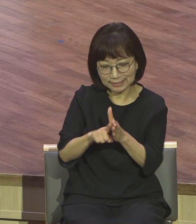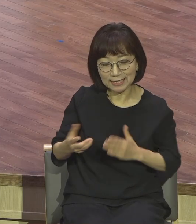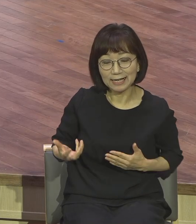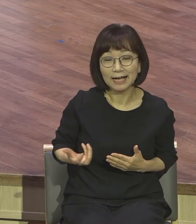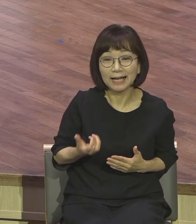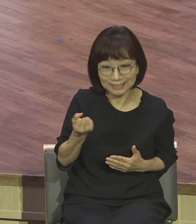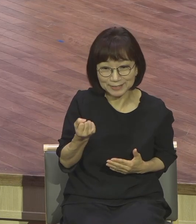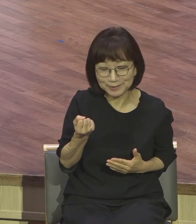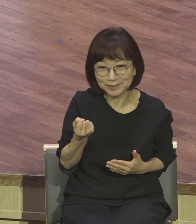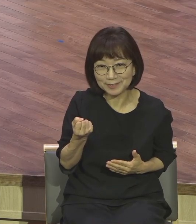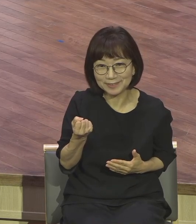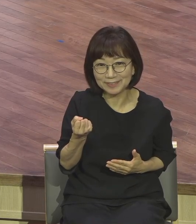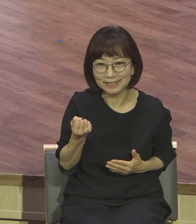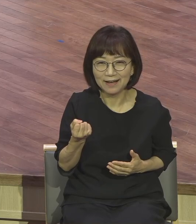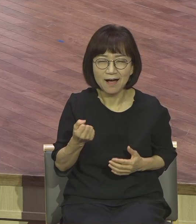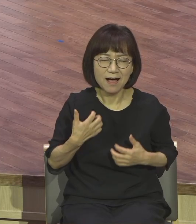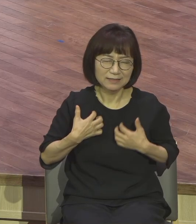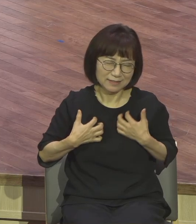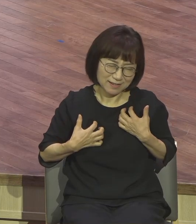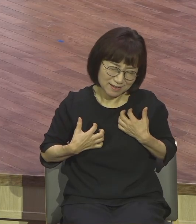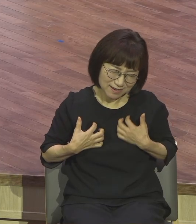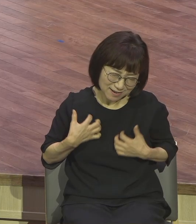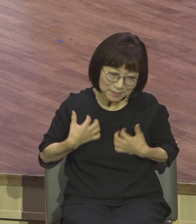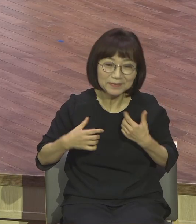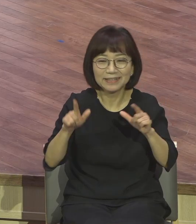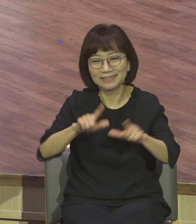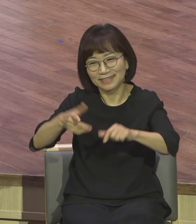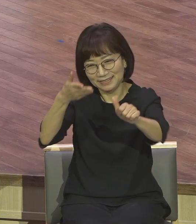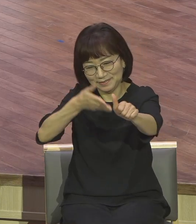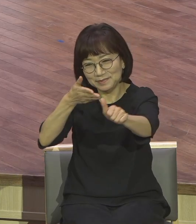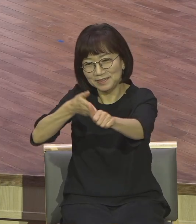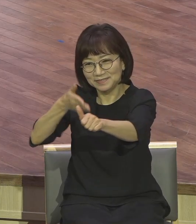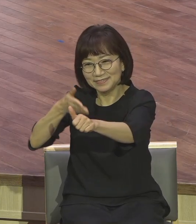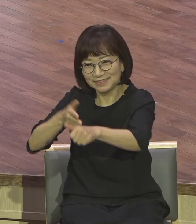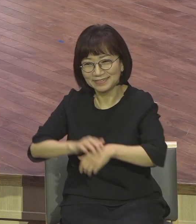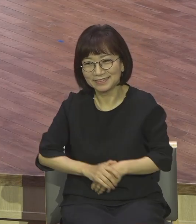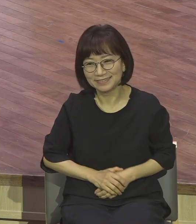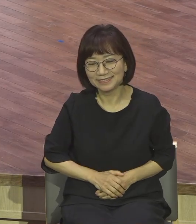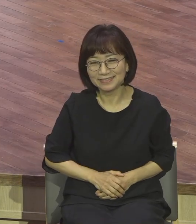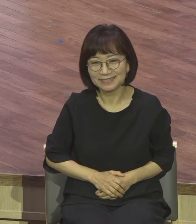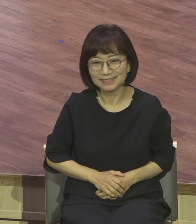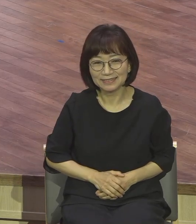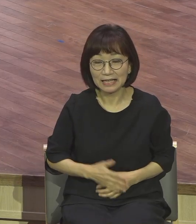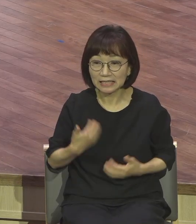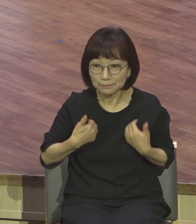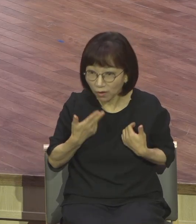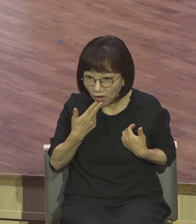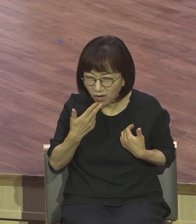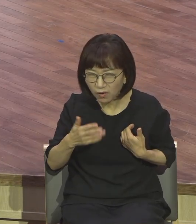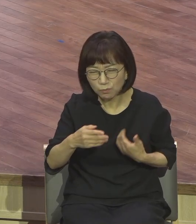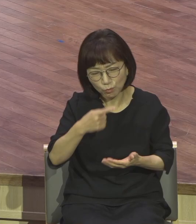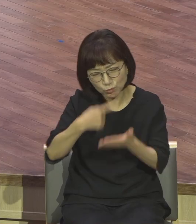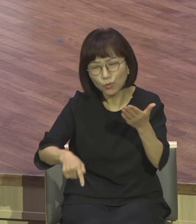최고로 누리시기 바랍니다 최고로 누리세요 못 누리면 여러분만 손해요 이유 없음